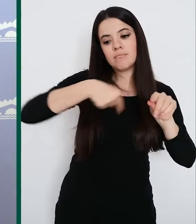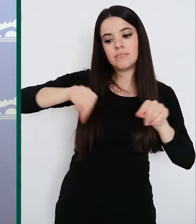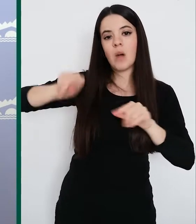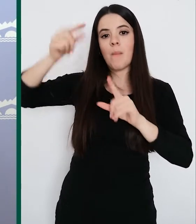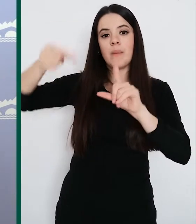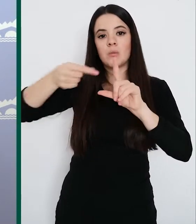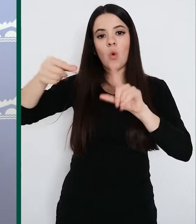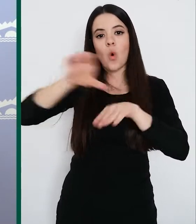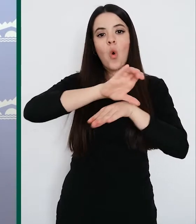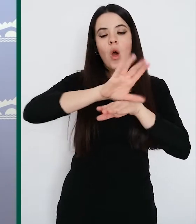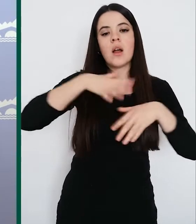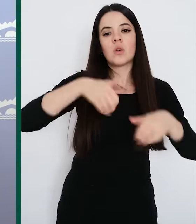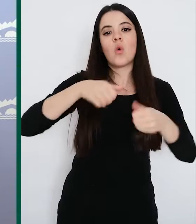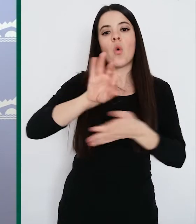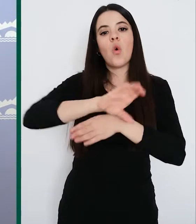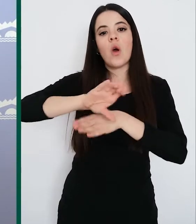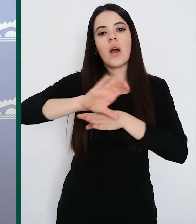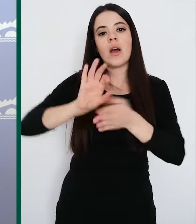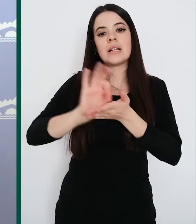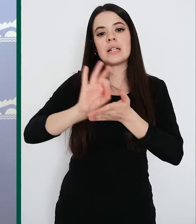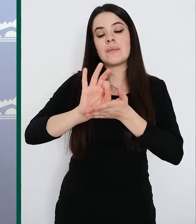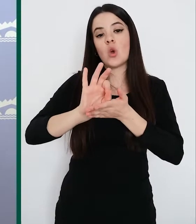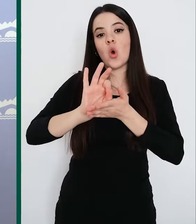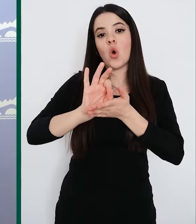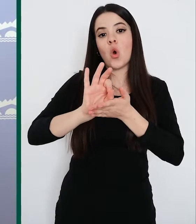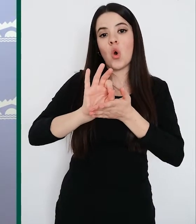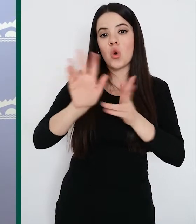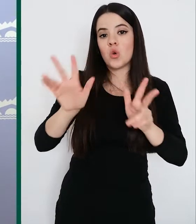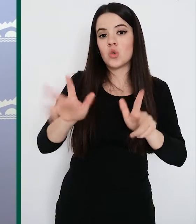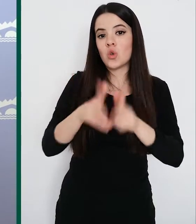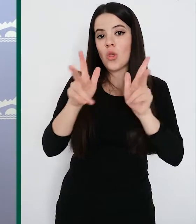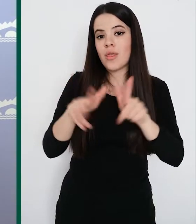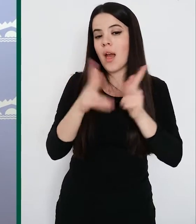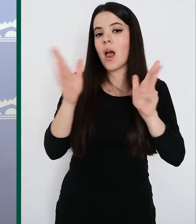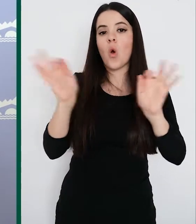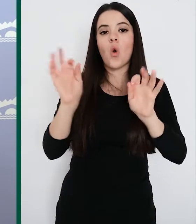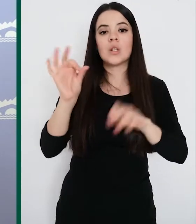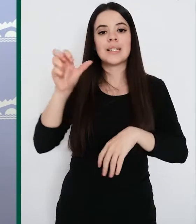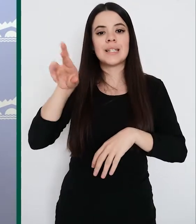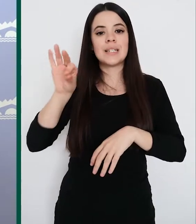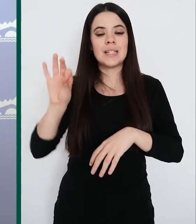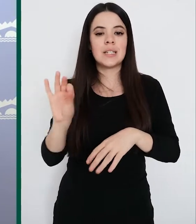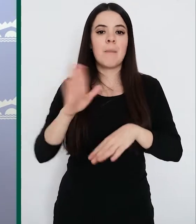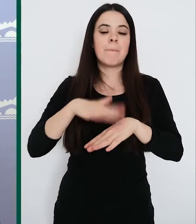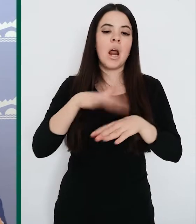Salud, de la Consejería de Servicios Sociales o del SERIS para atender las necesidades de la pandemia.